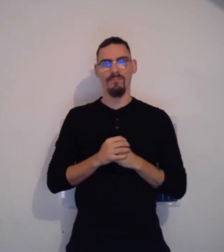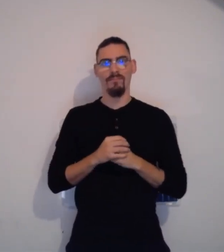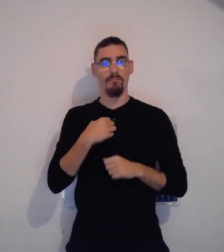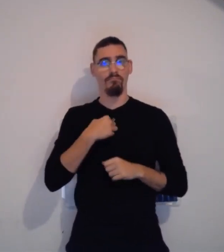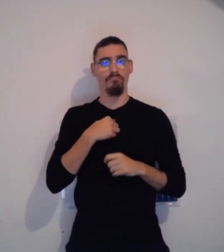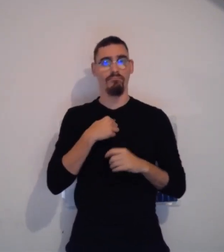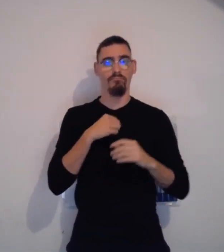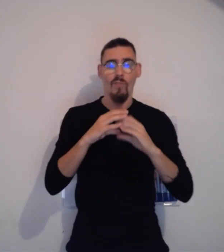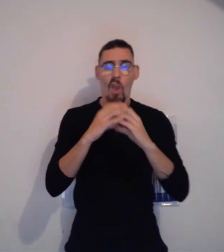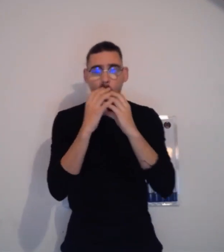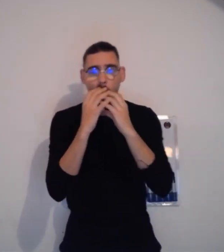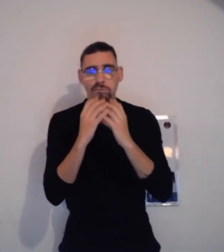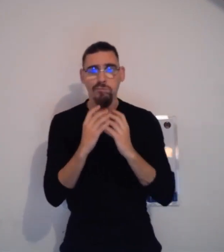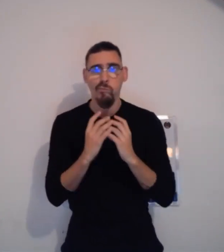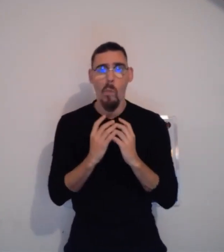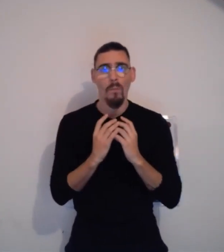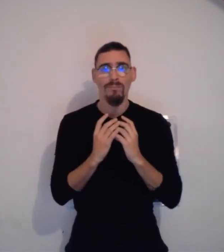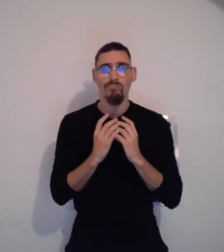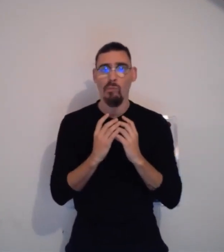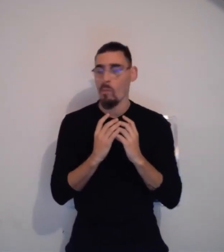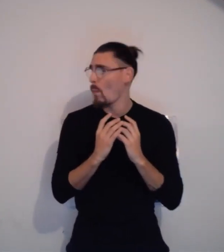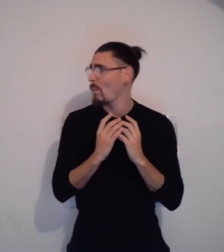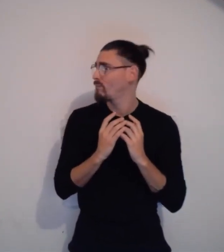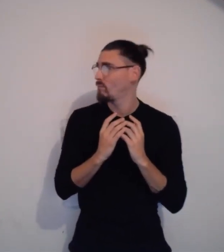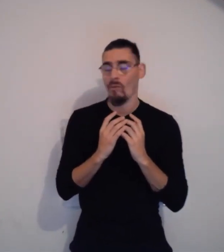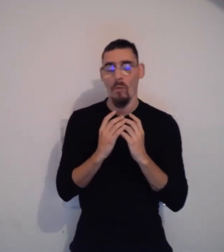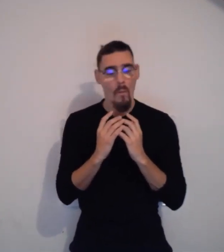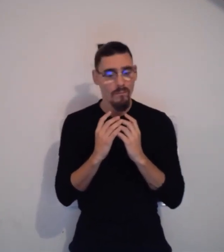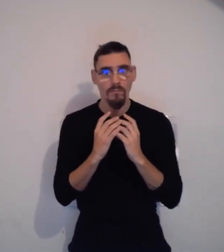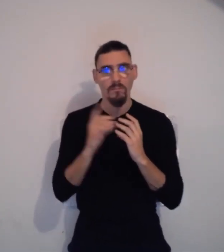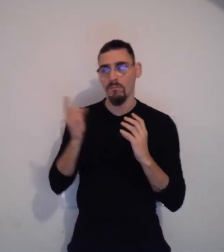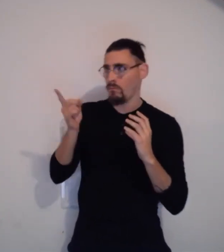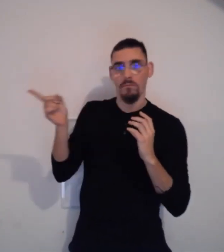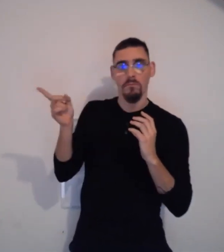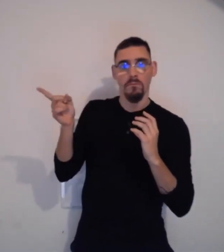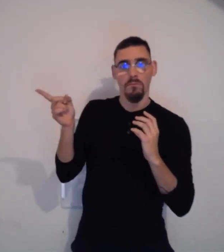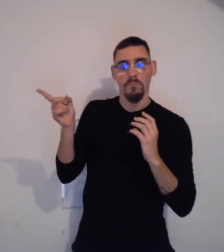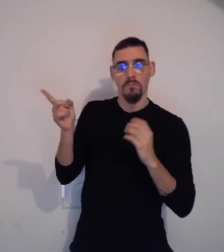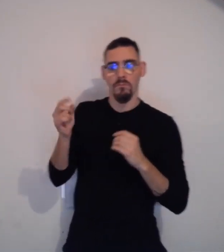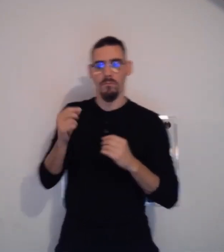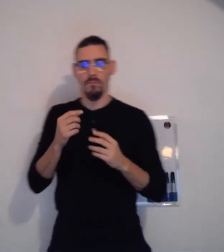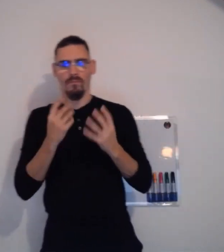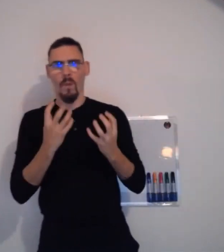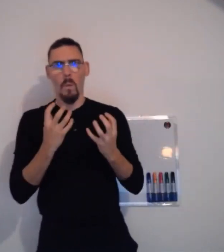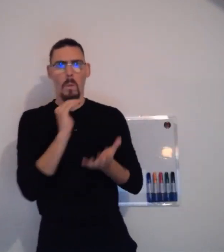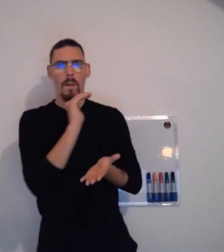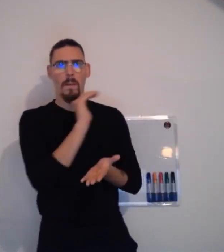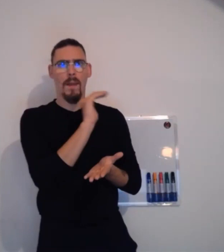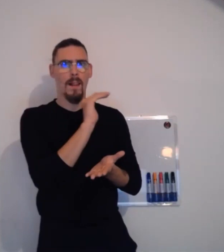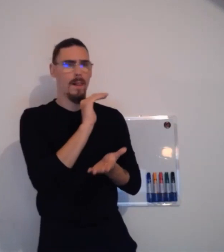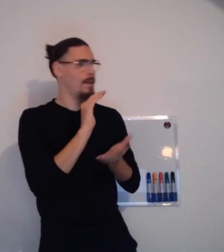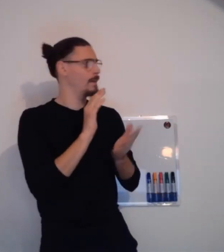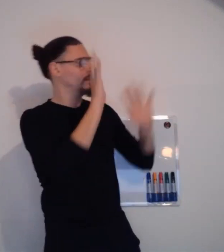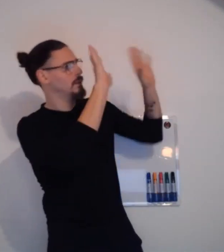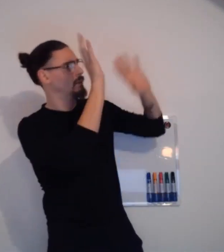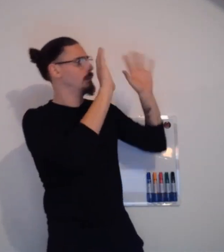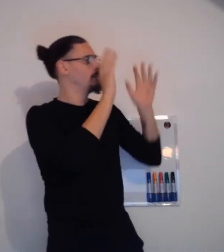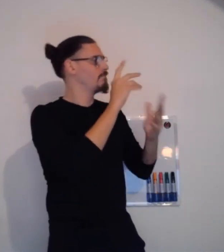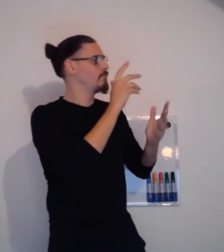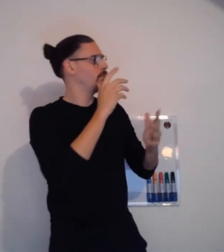personnes, voilà, sont côte à côte, que vous êtes en train de manger et que vous souhaitez interpeller la troisième ou quatrième personne qui